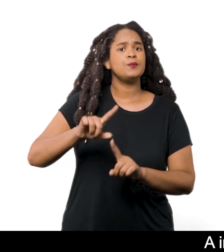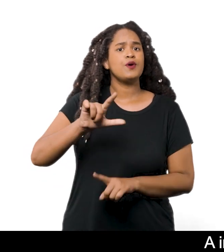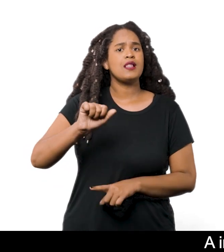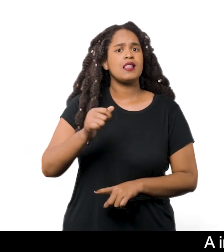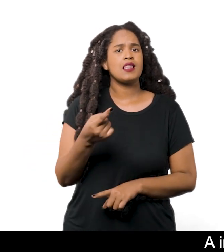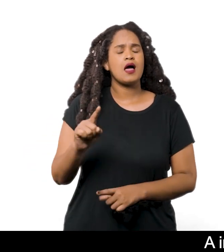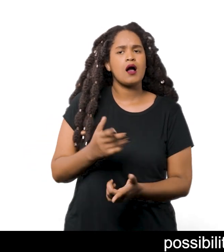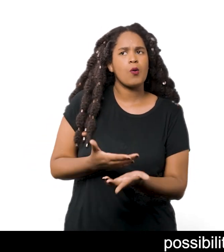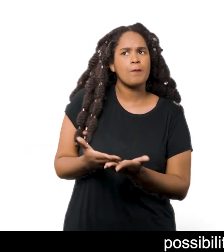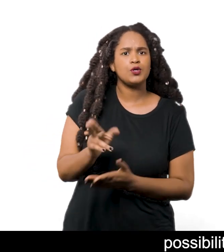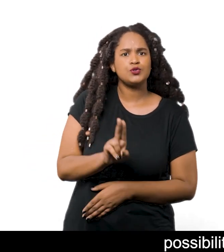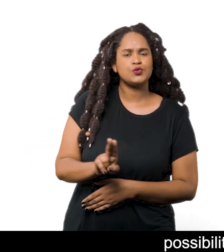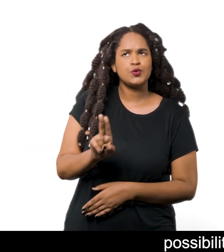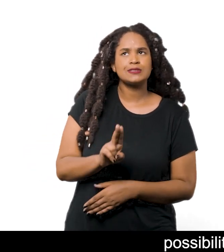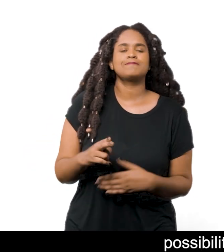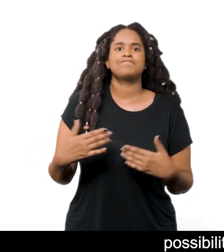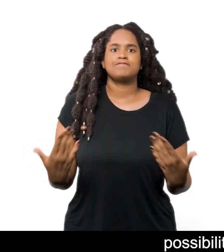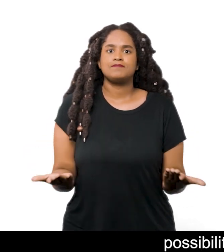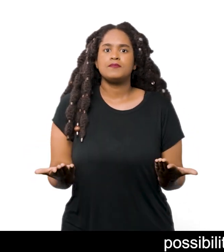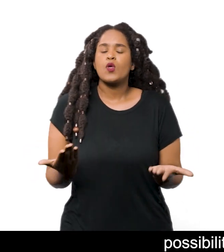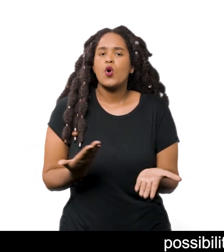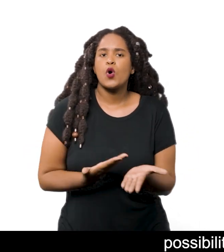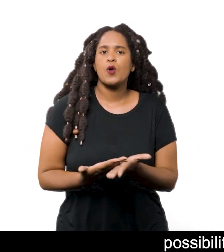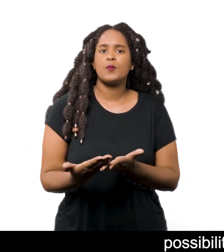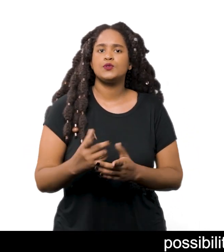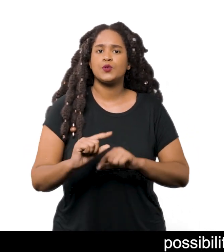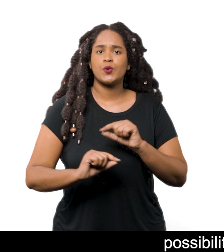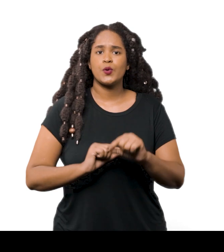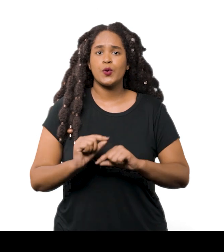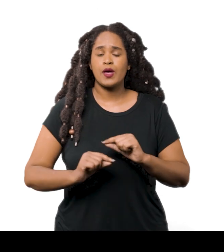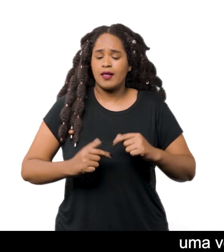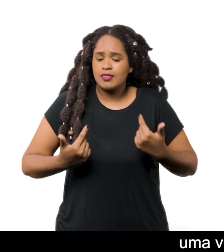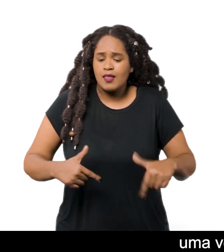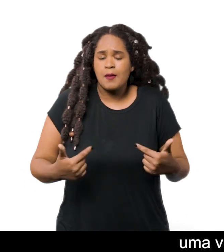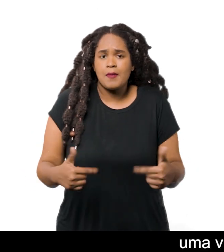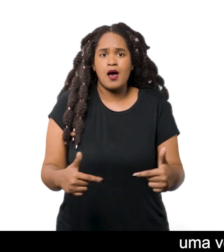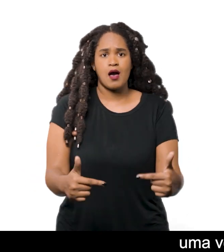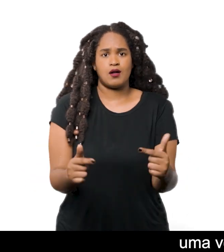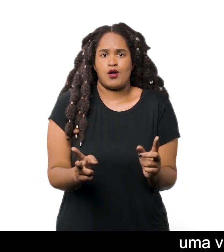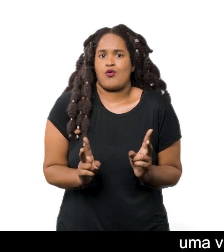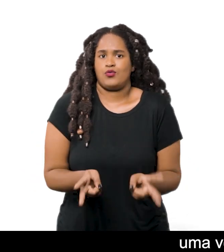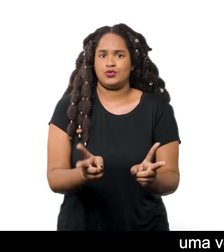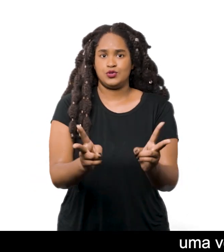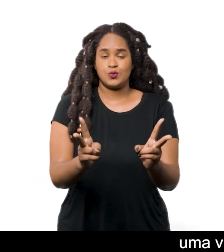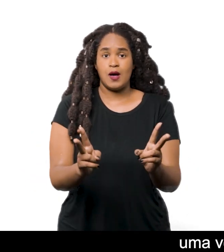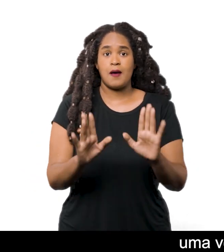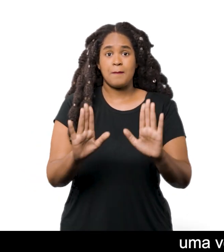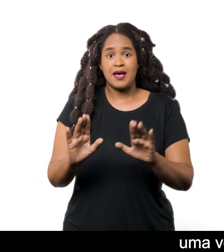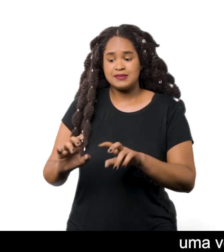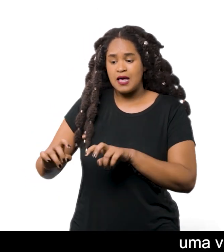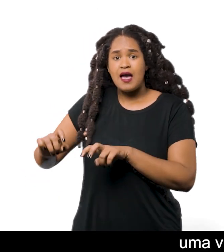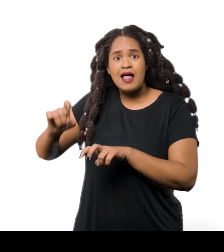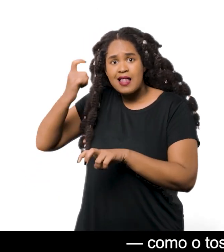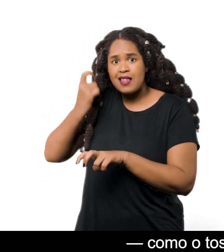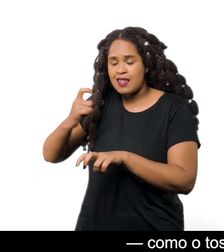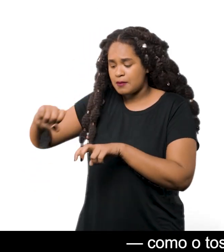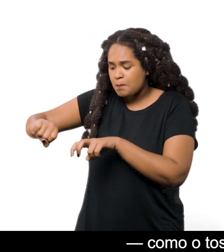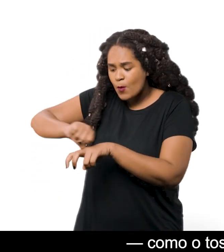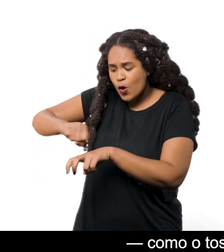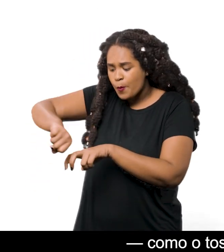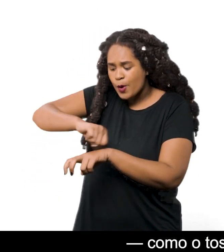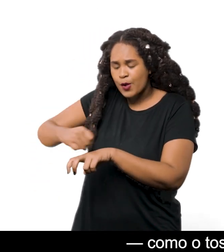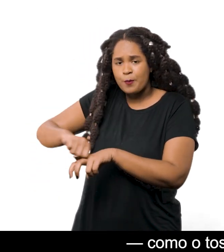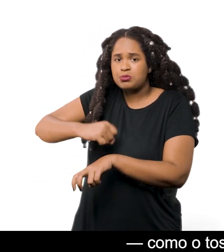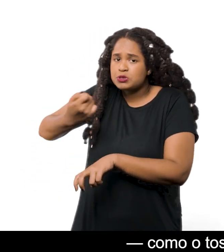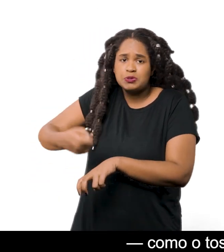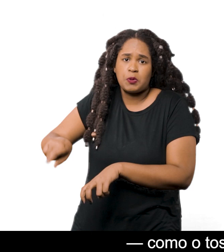industrializada Possibilitou que as tecelã seguissem trabalhando Uma vez que pulavam etapas do processo Como o